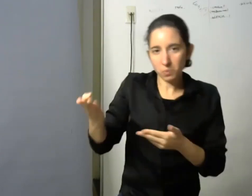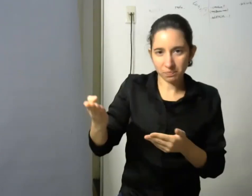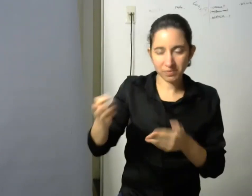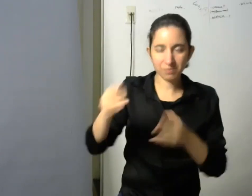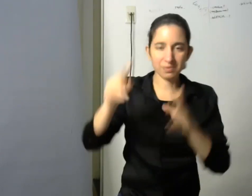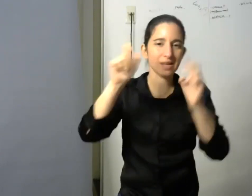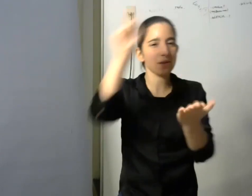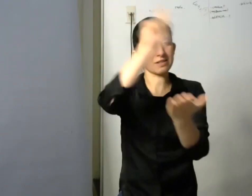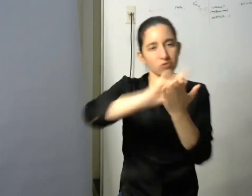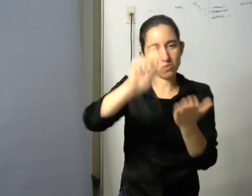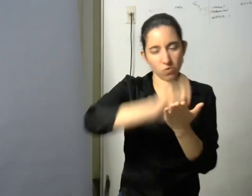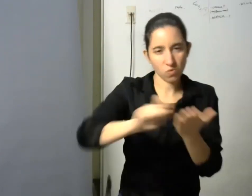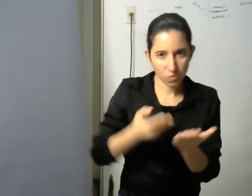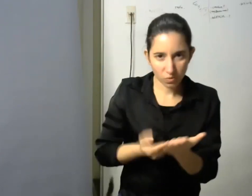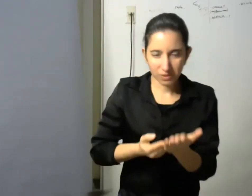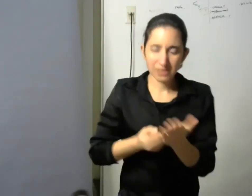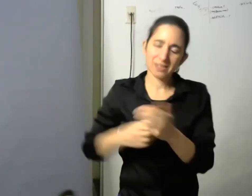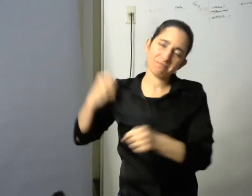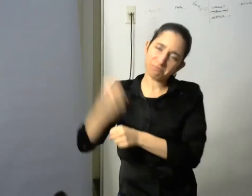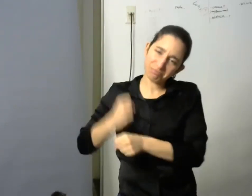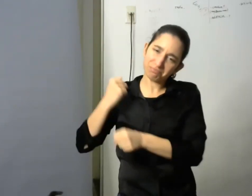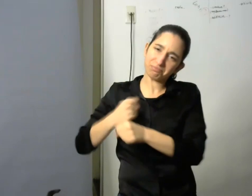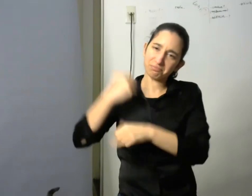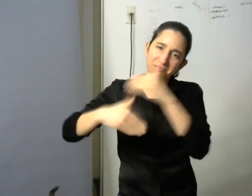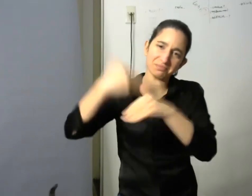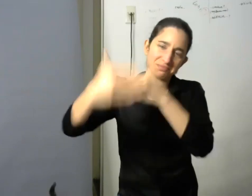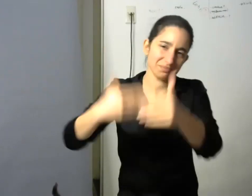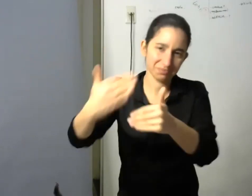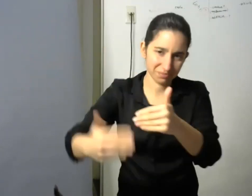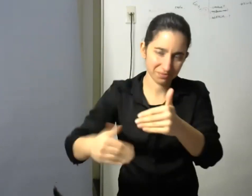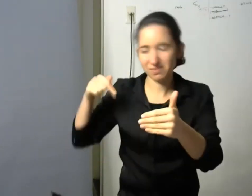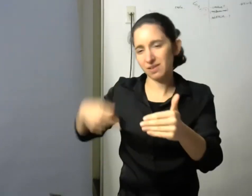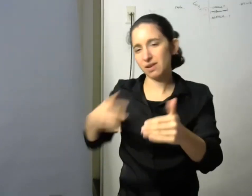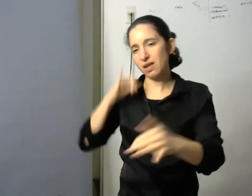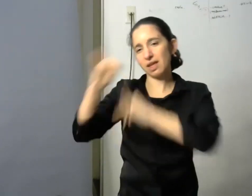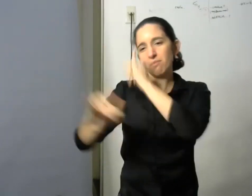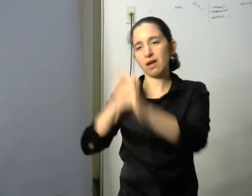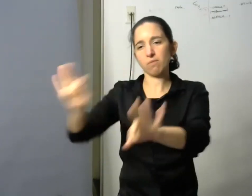todo el trabajo que hemos venido haciendo están explicados y ya han sido expuestos